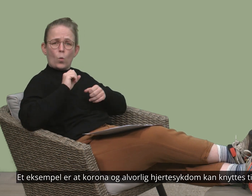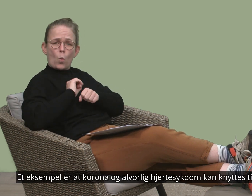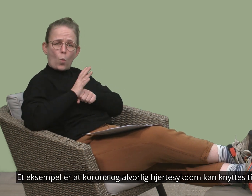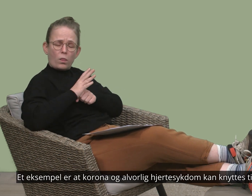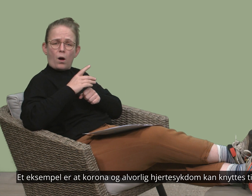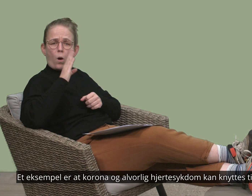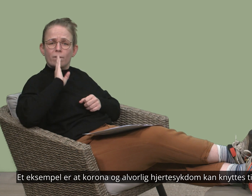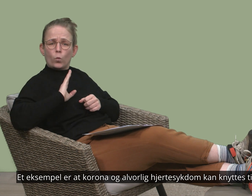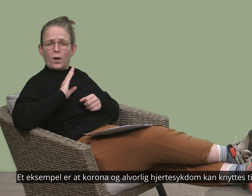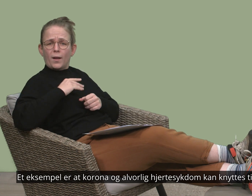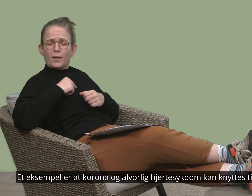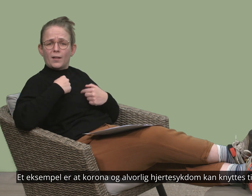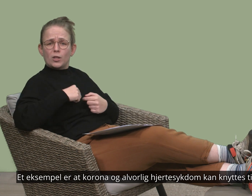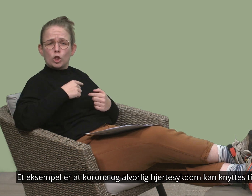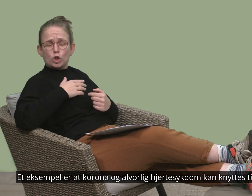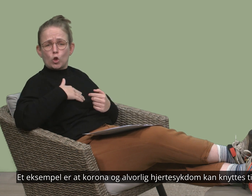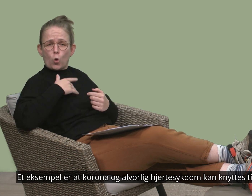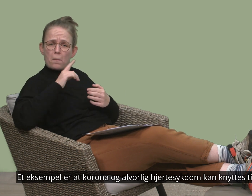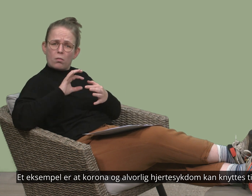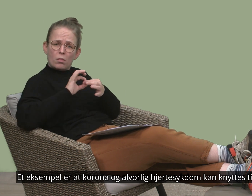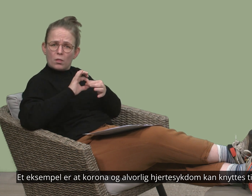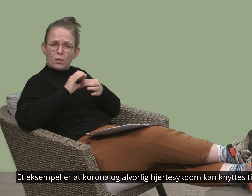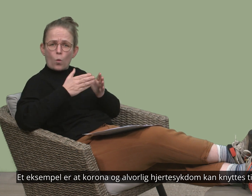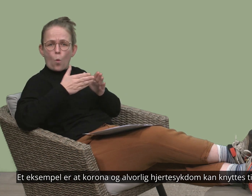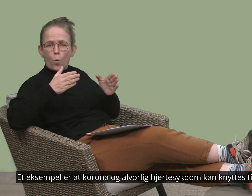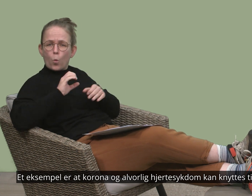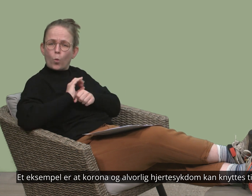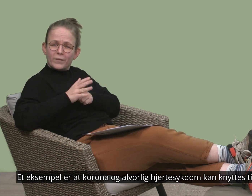Et eksempel er at korona og alvorlig hjertesykdom kan knyttes til long covid.